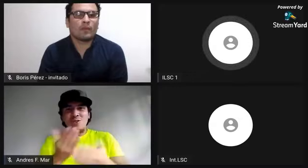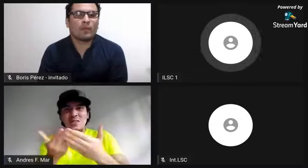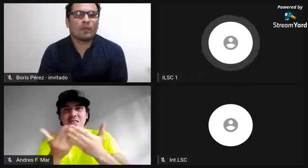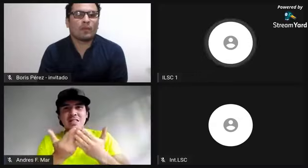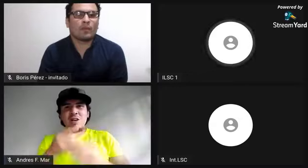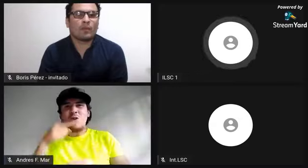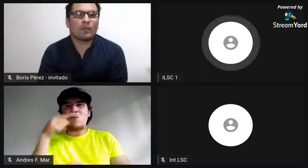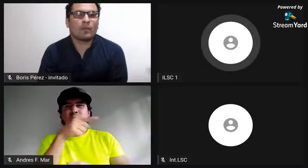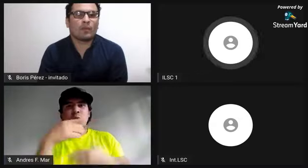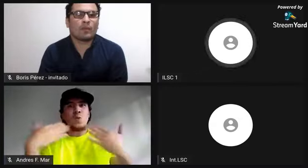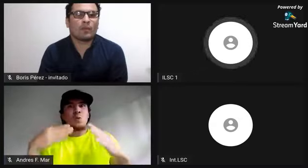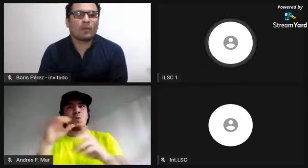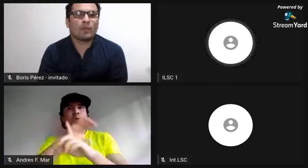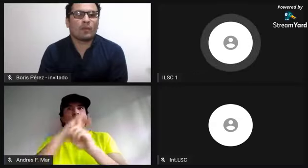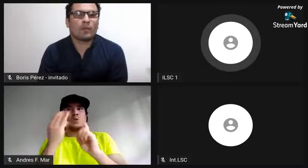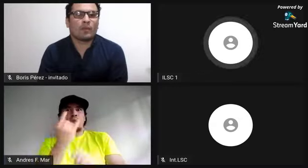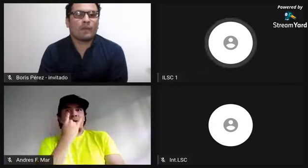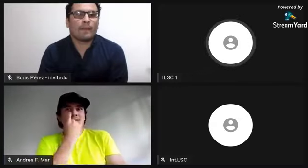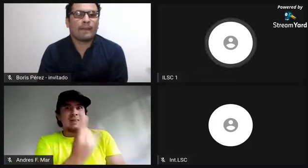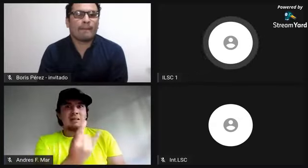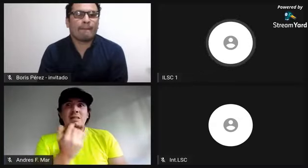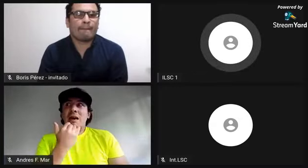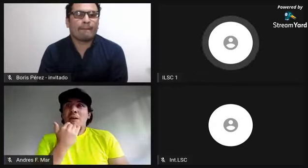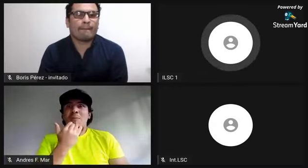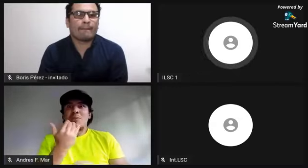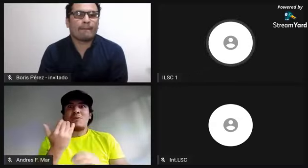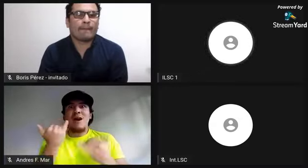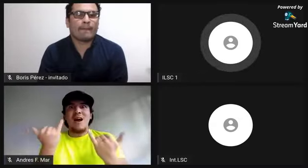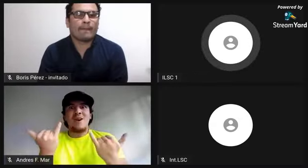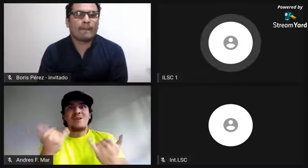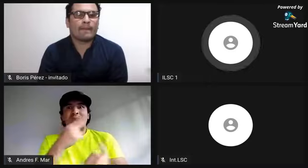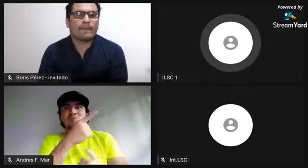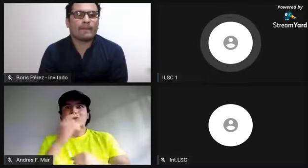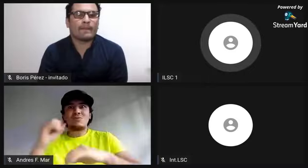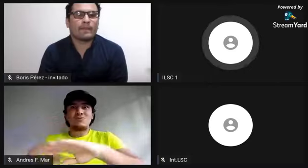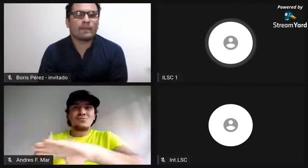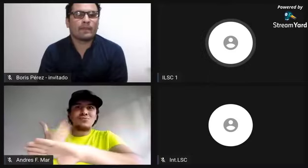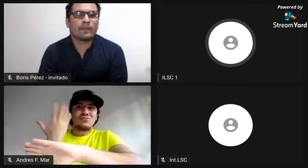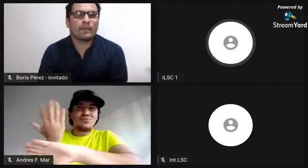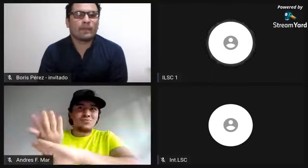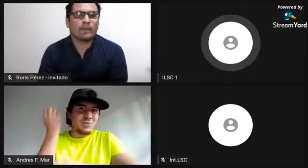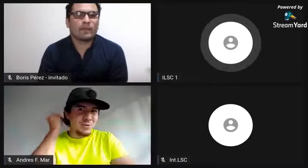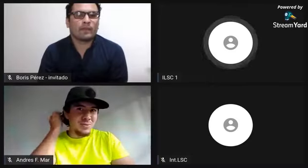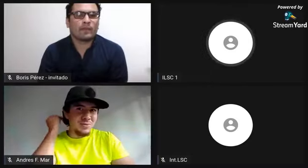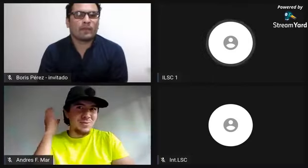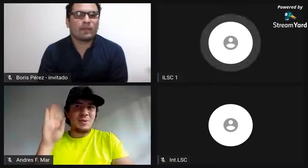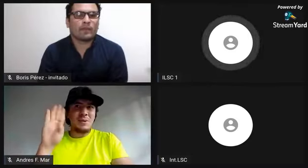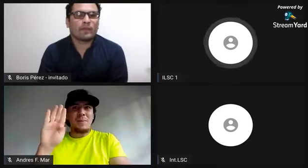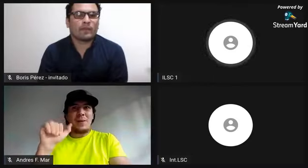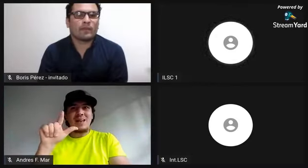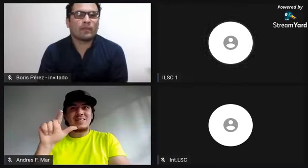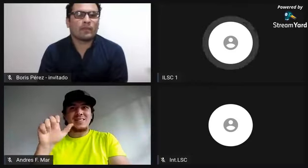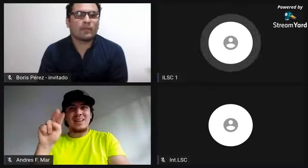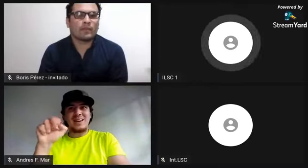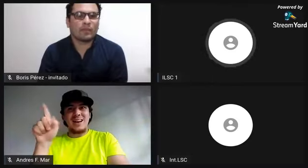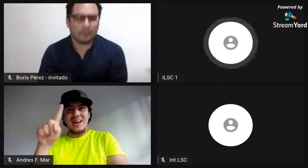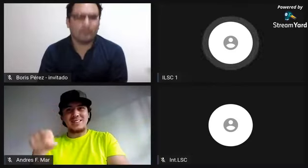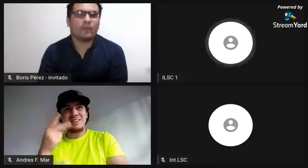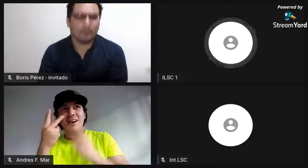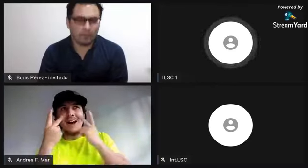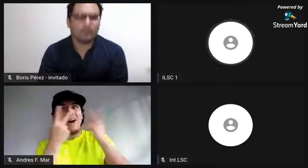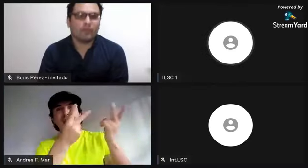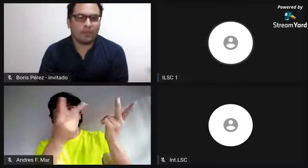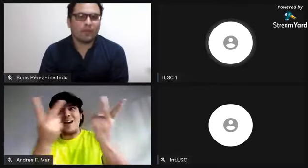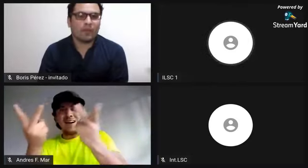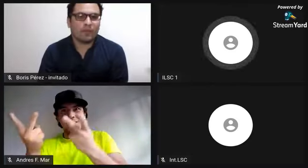gustaría mucho que nos pudieras ilustrar un poco acerca, especialmente, de algunas de